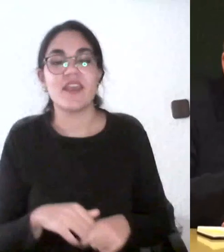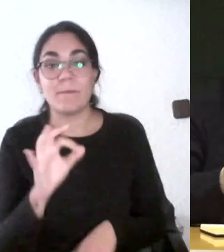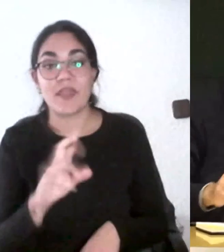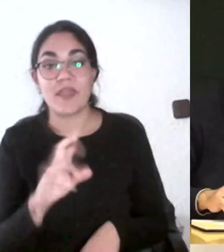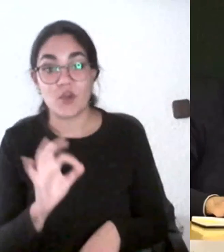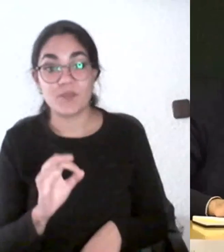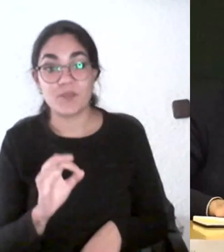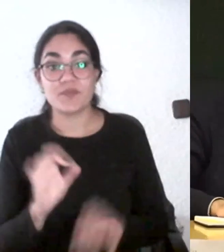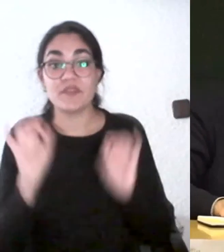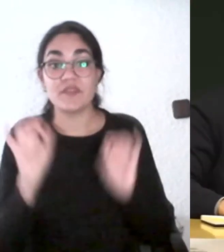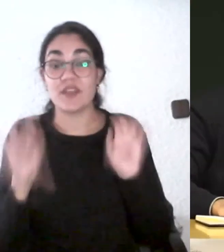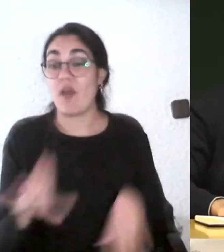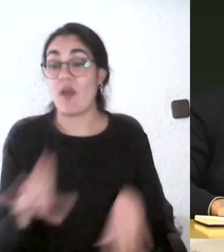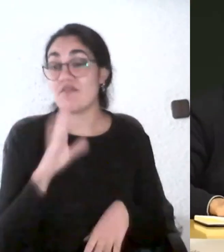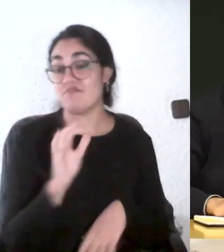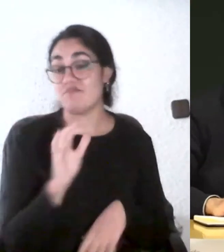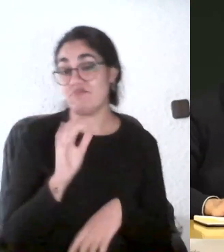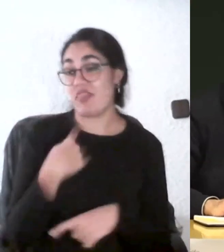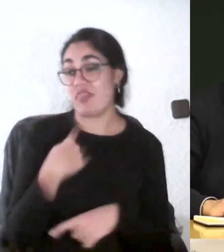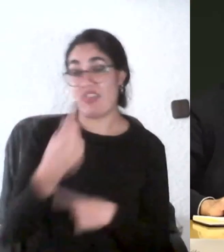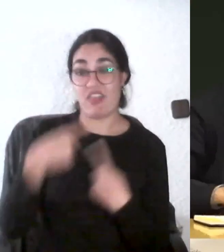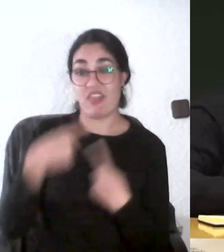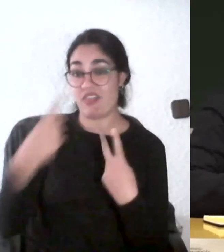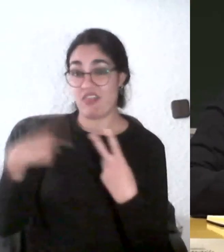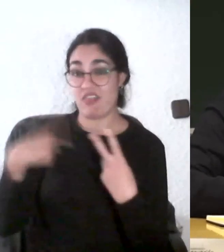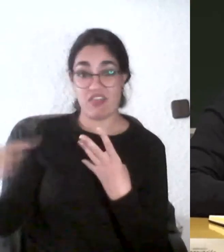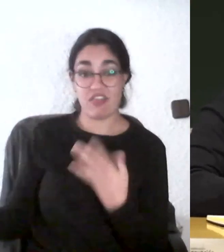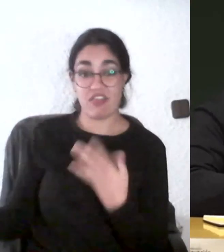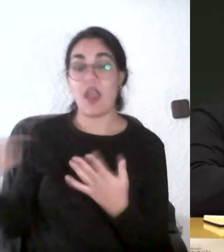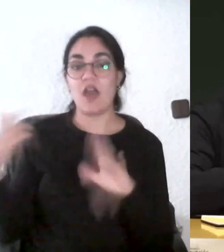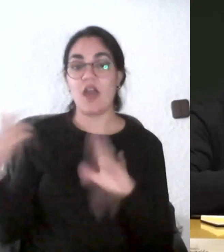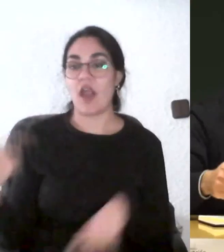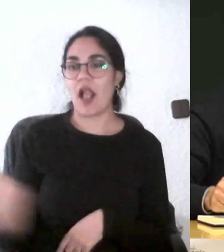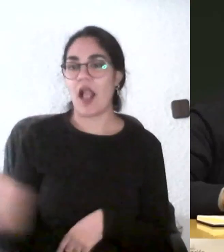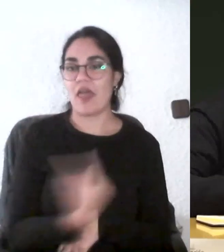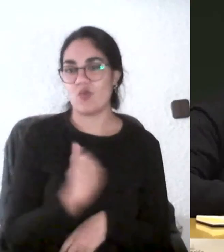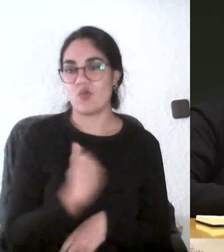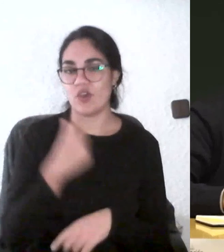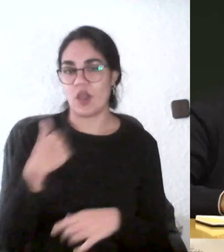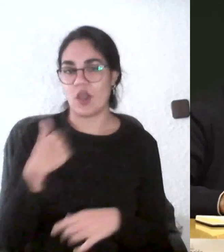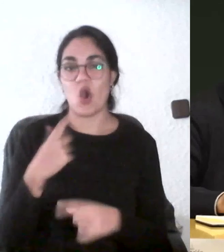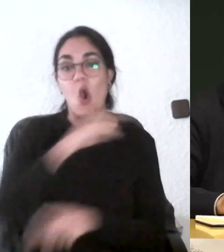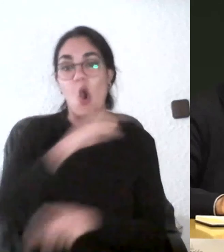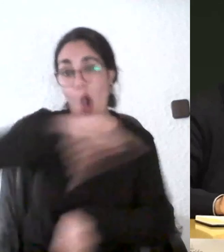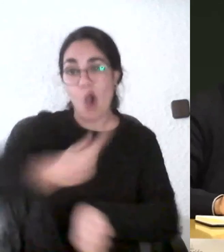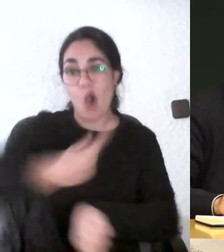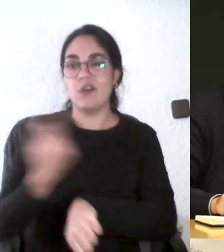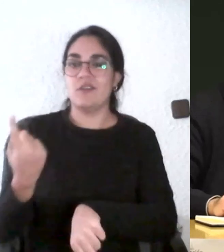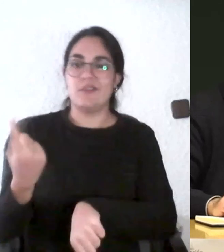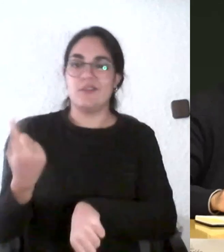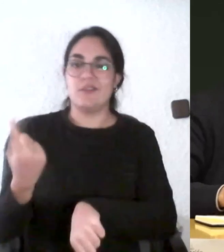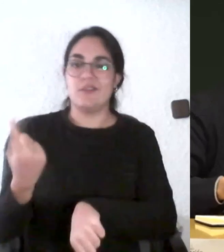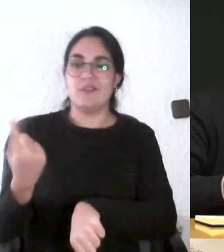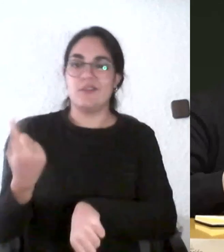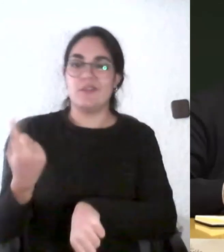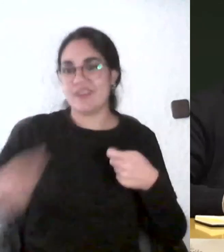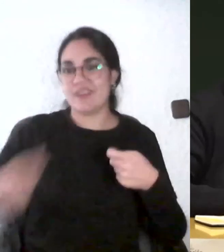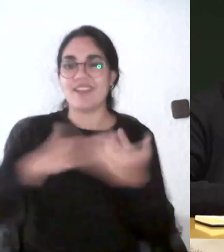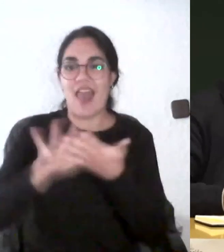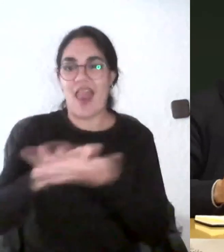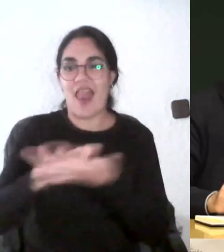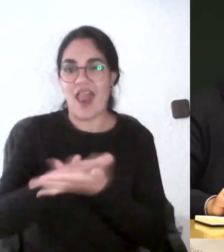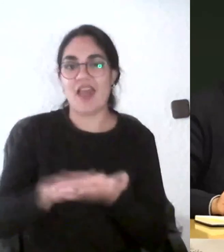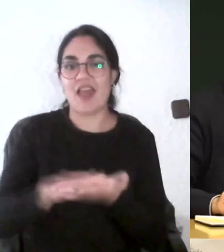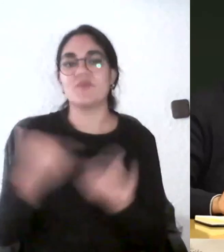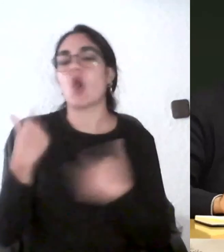como varios habéis dicho pues podríamos estar hablando de cada una de las cosas que sale otra hora solo sobre ese asunto y no lo voy a hacer